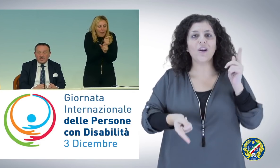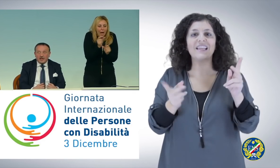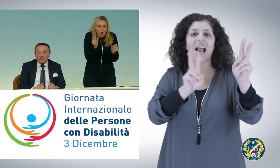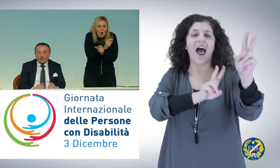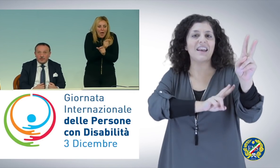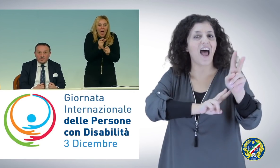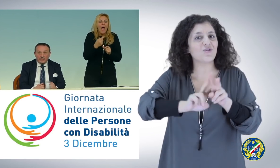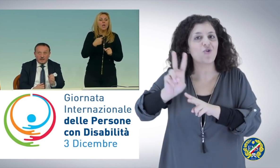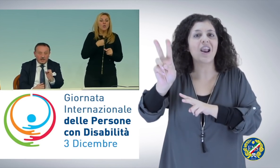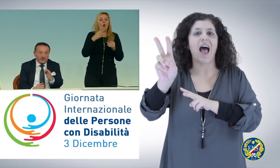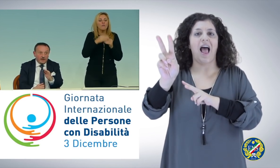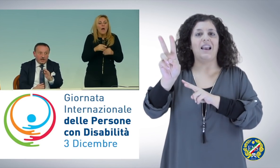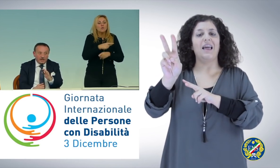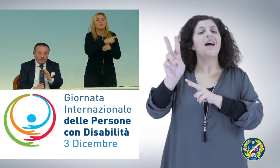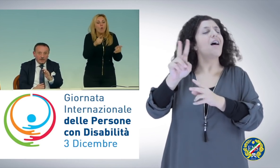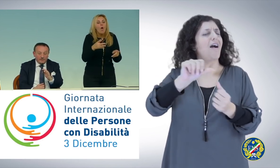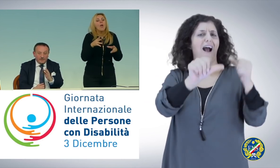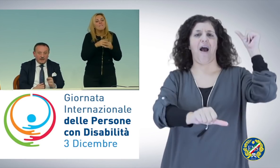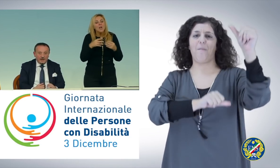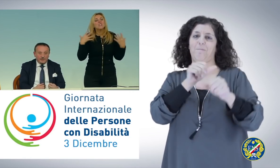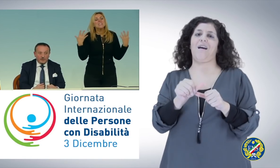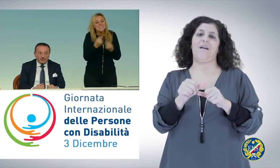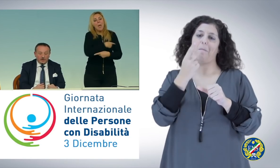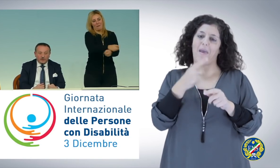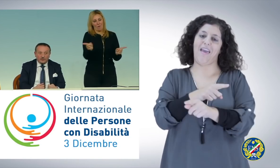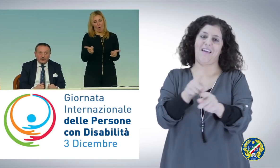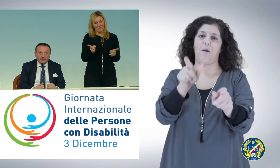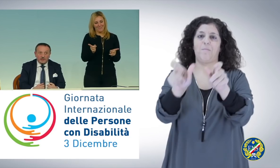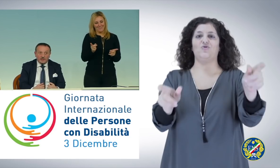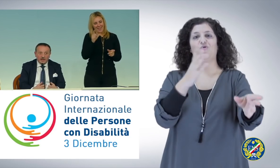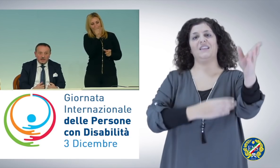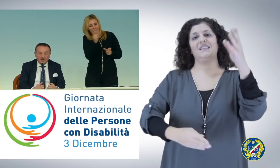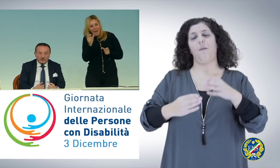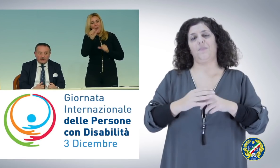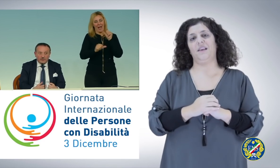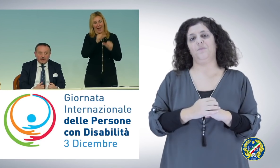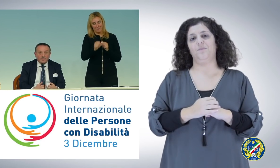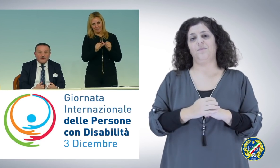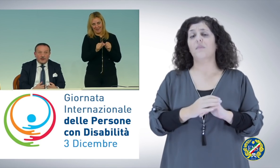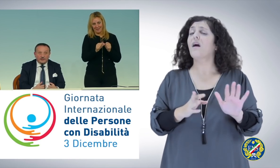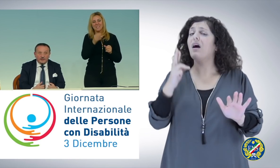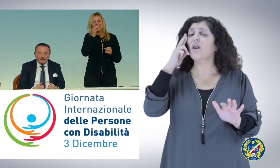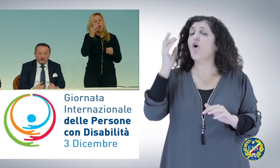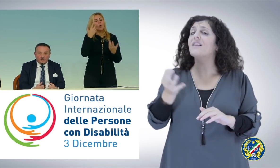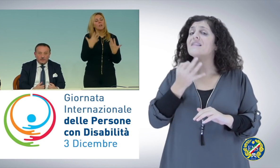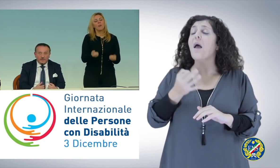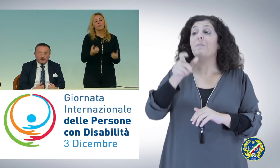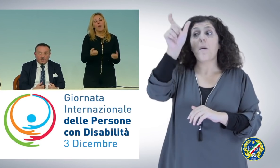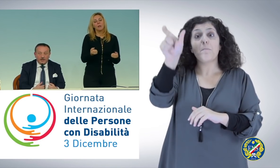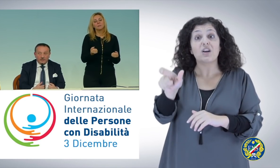'intera politica nazionale per le persone con disabilità. Ricordiamo sempre infatti che dove vive bene